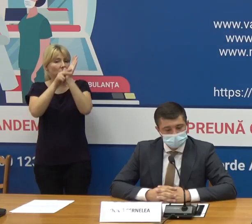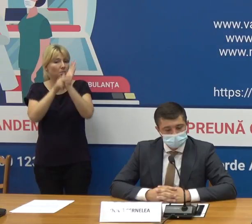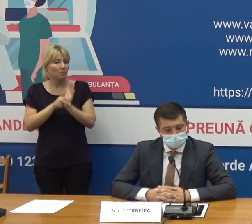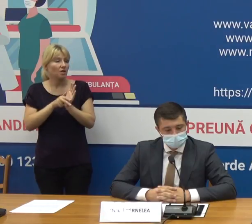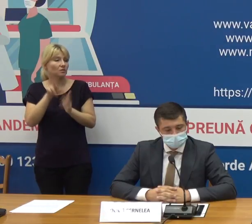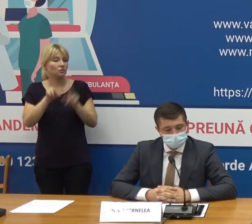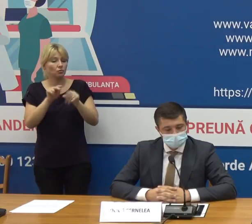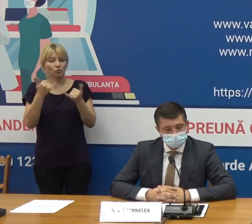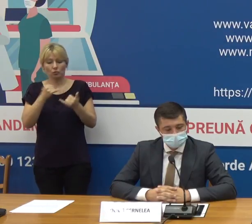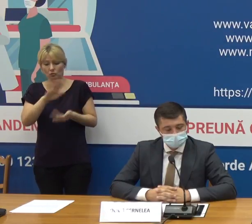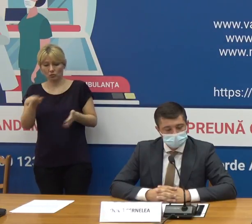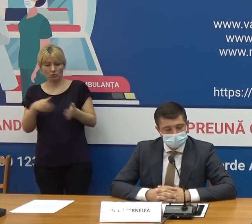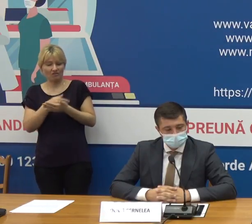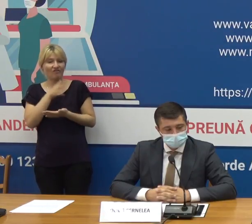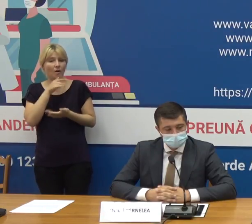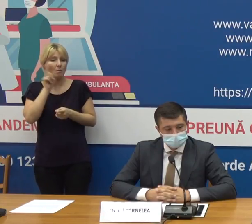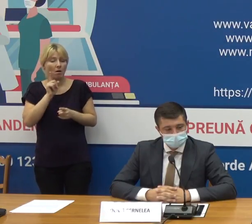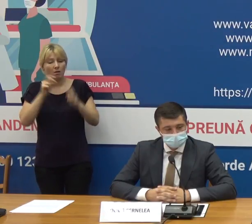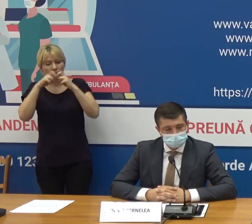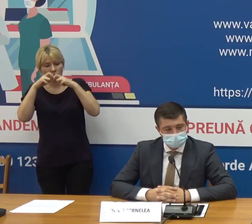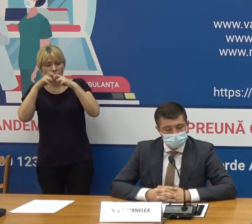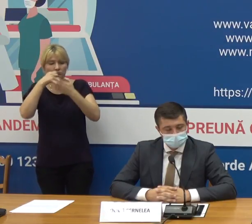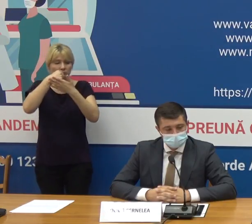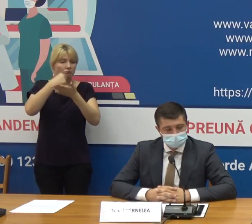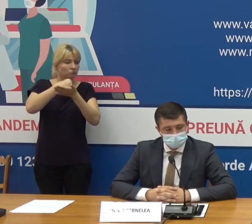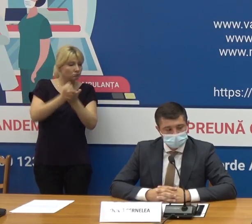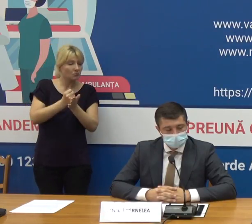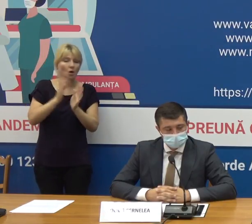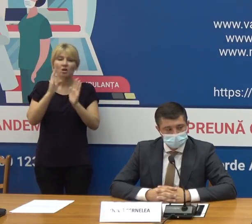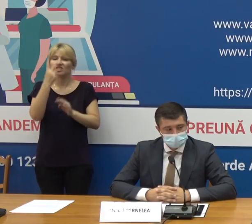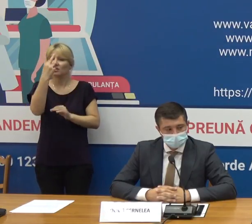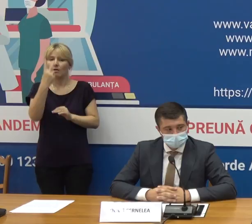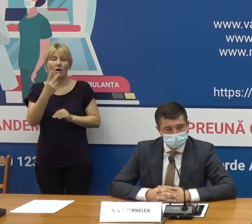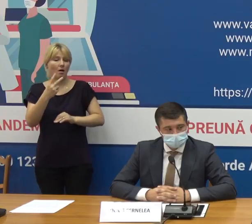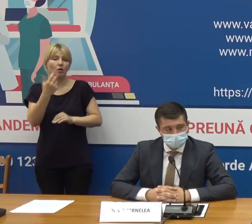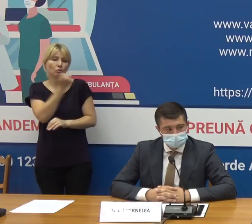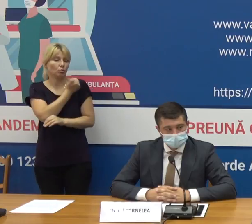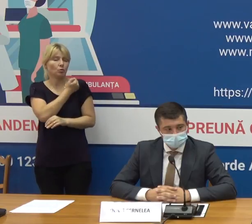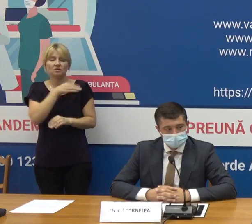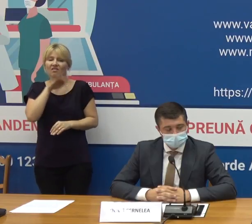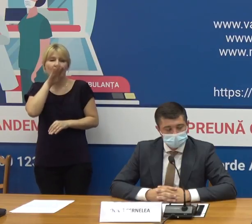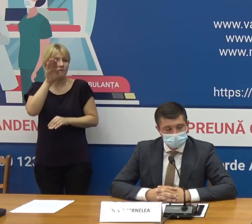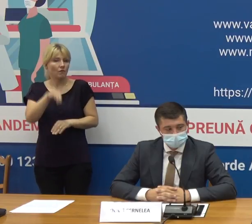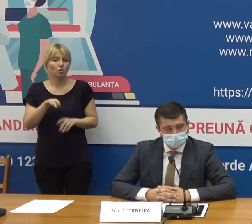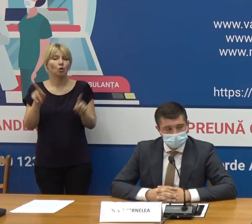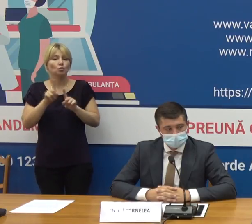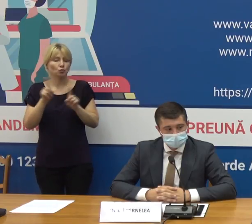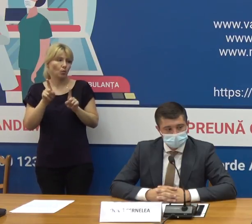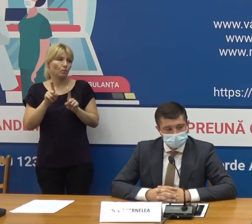și până la moment toate studiile care sunt efectuate arată că două dozi de vaccin sunt suficiente pentru a